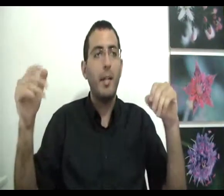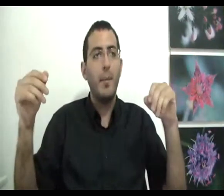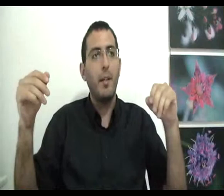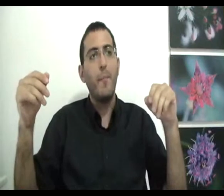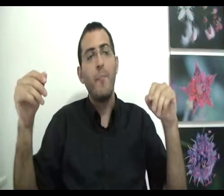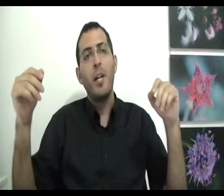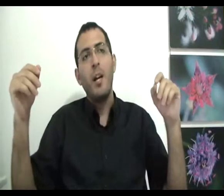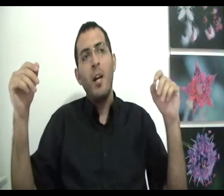לגמרי